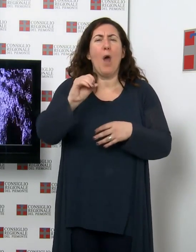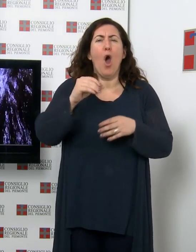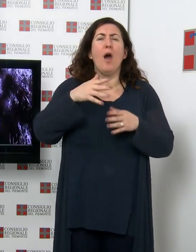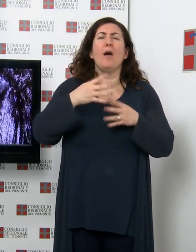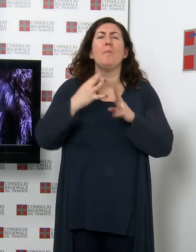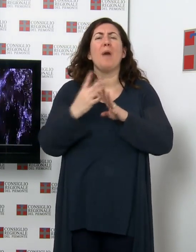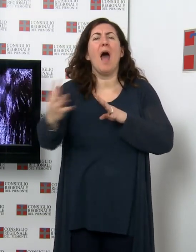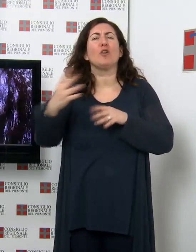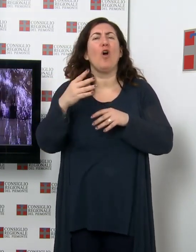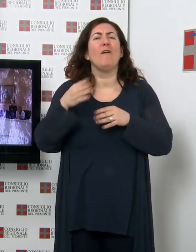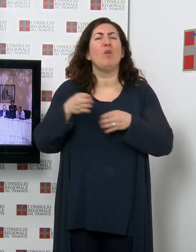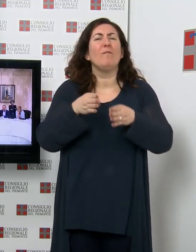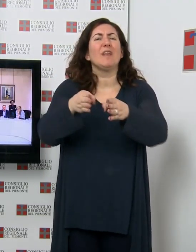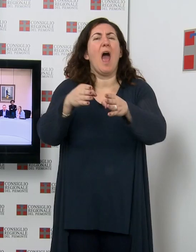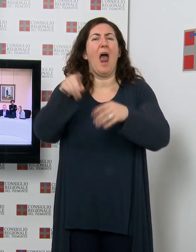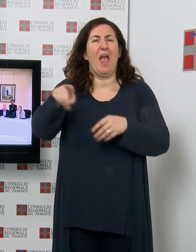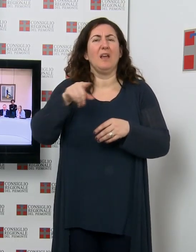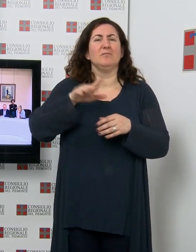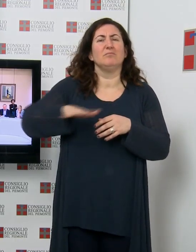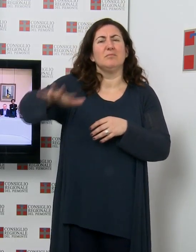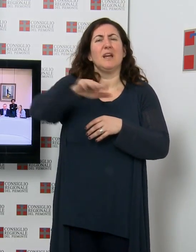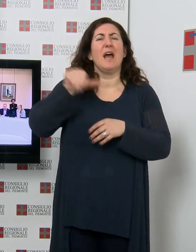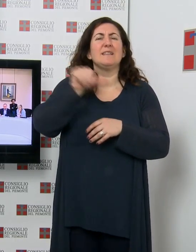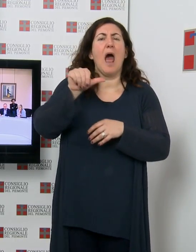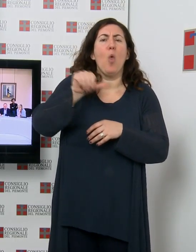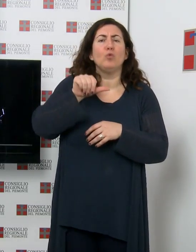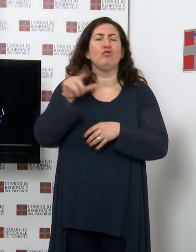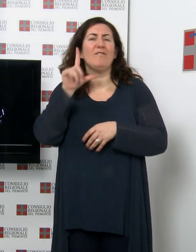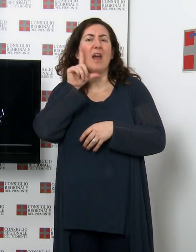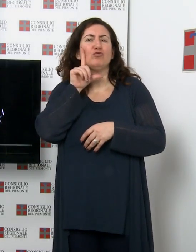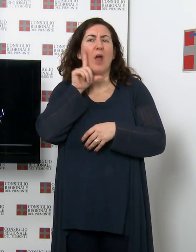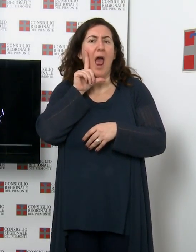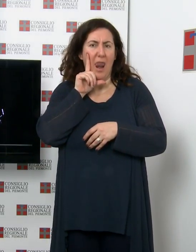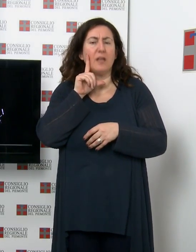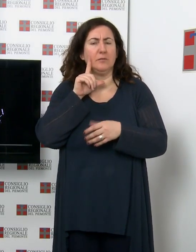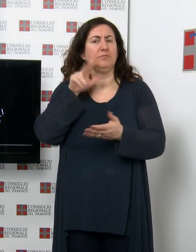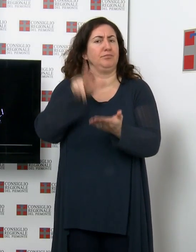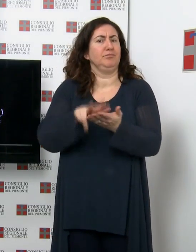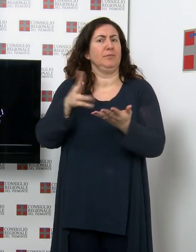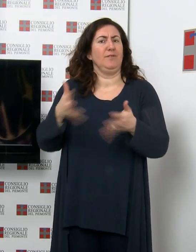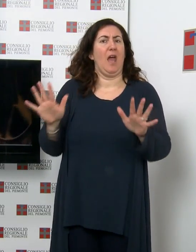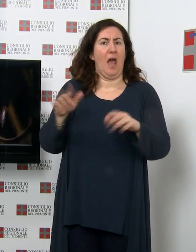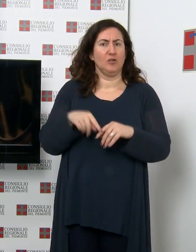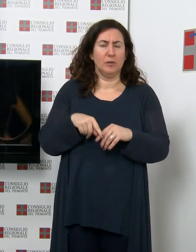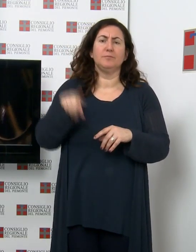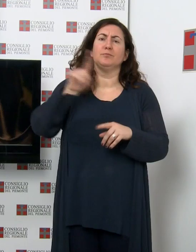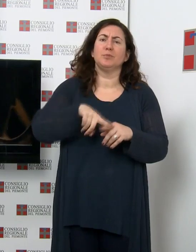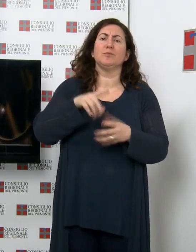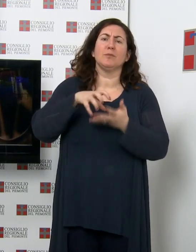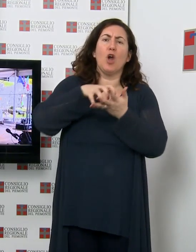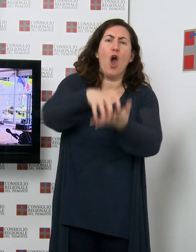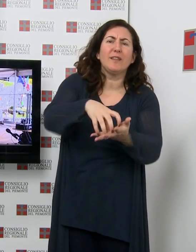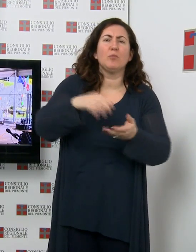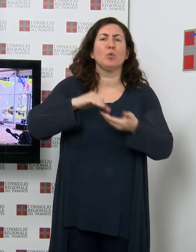Comune di Saluggia, Vercelli. La Commissione Cultura ha confermato i criteri per i contributi alle associazioni relativi agli indirizzi e ai